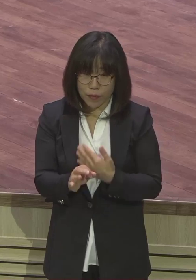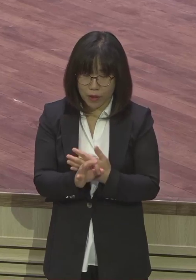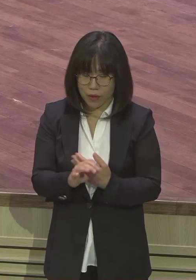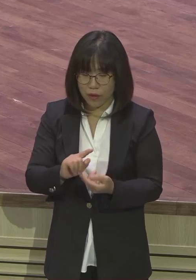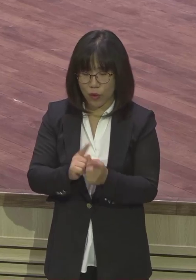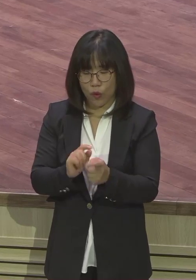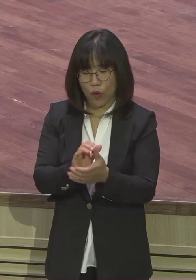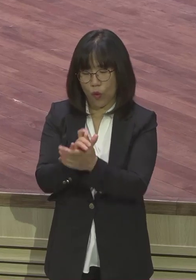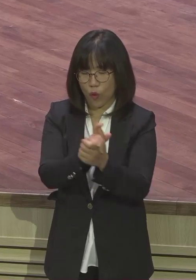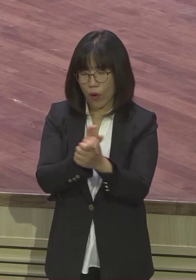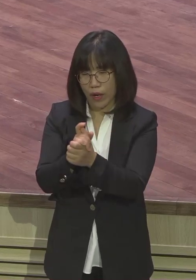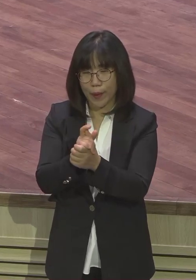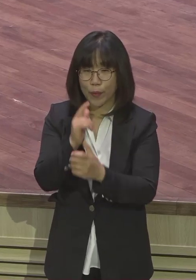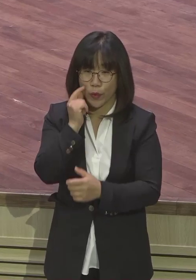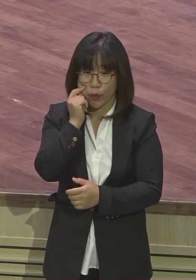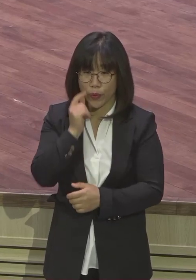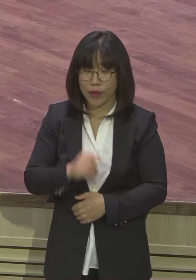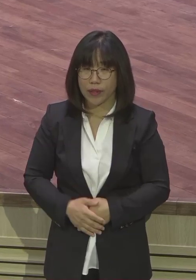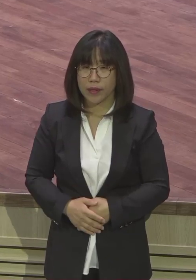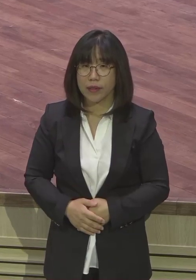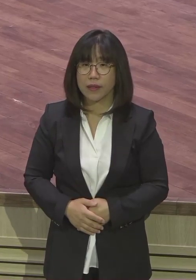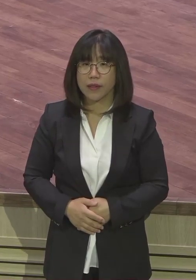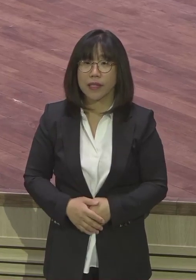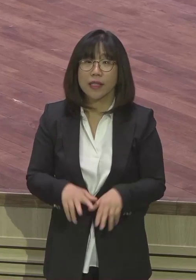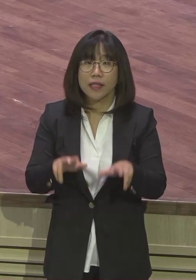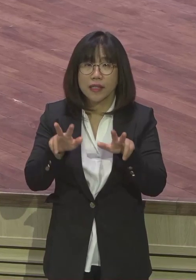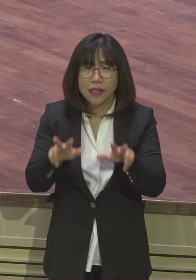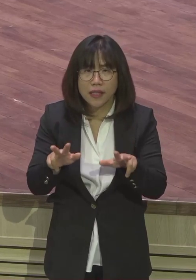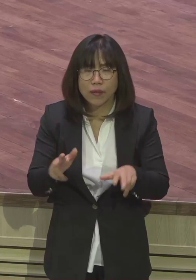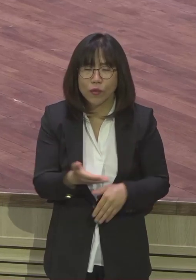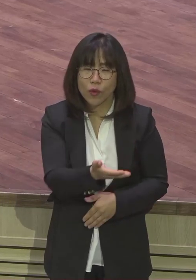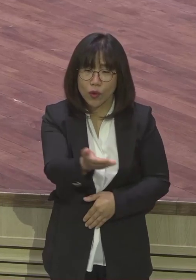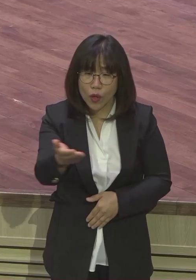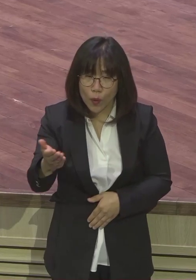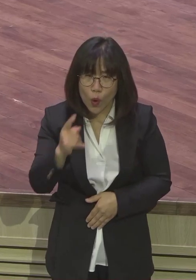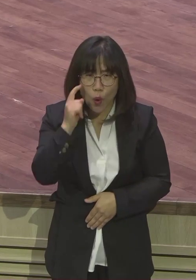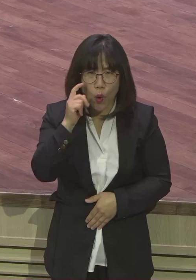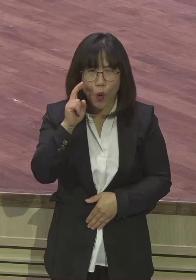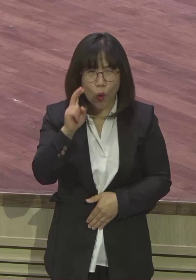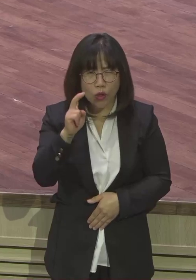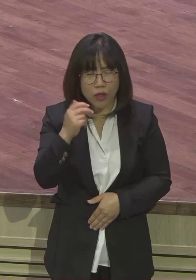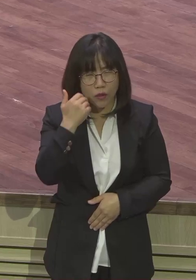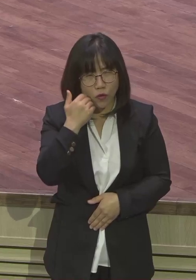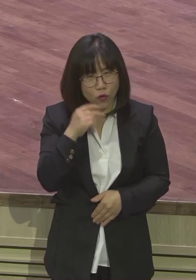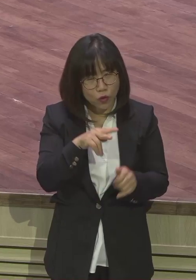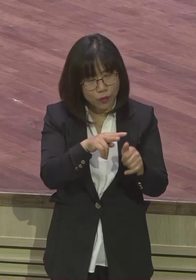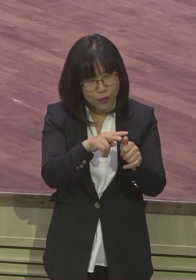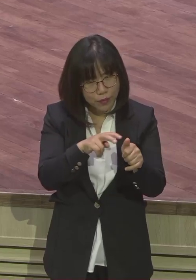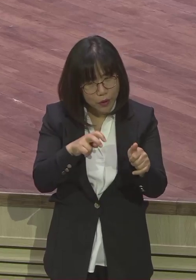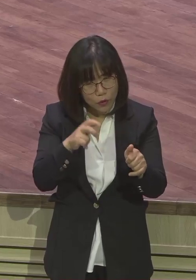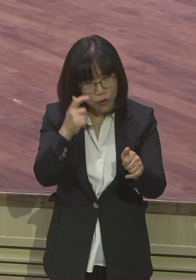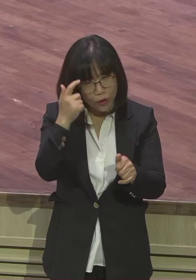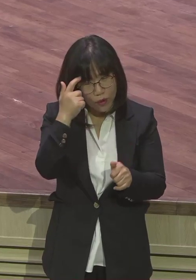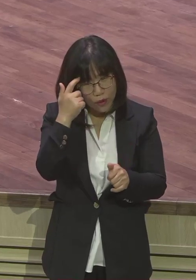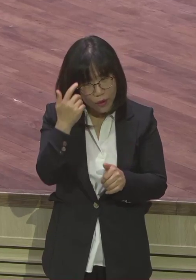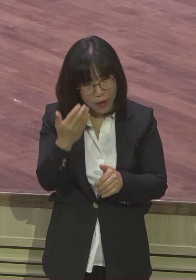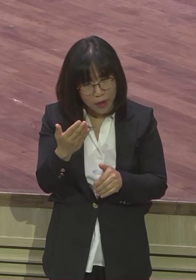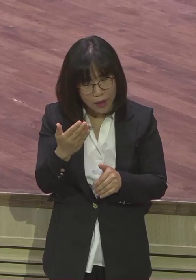아직까지 여러분 누군가 관계 속에 걸림돌이 남아있는 분들은요 말씀으로 여러분 내면을